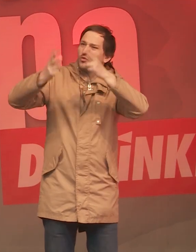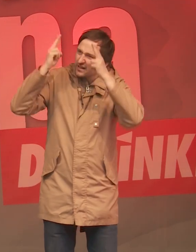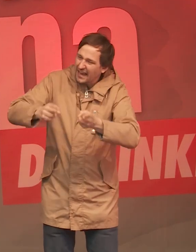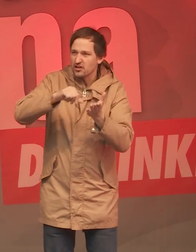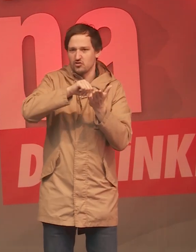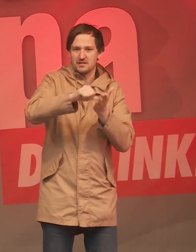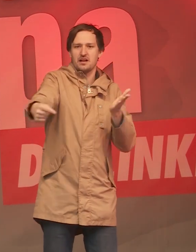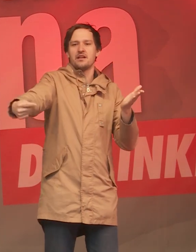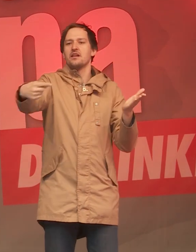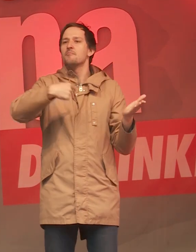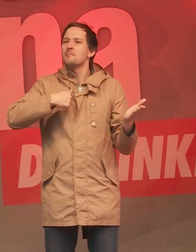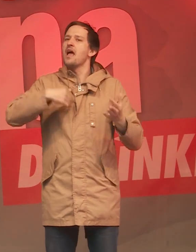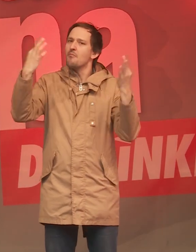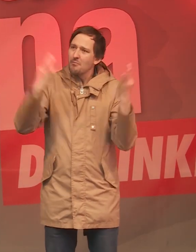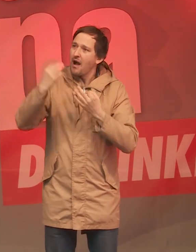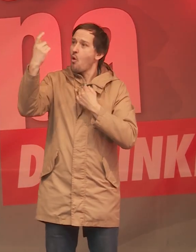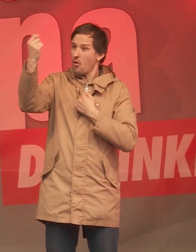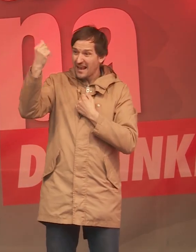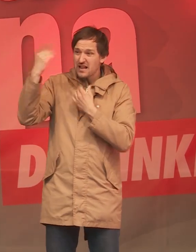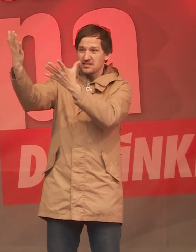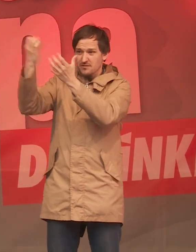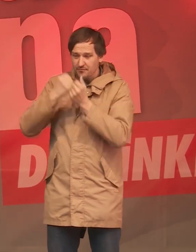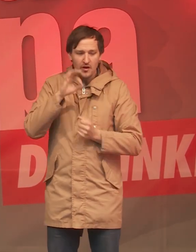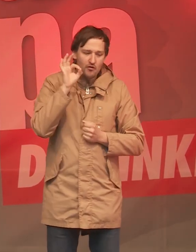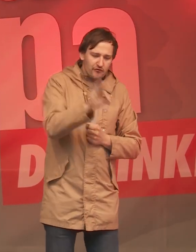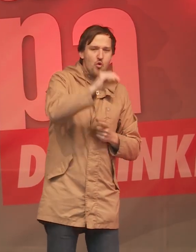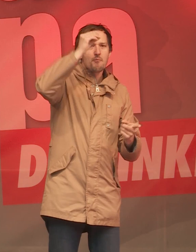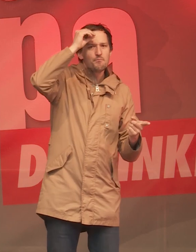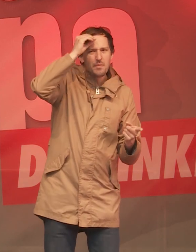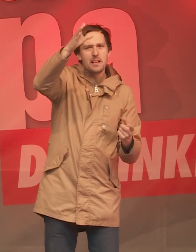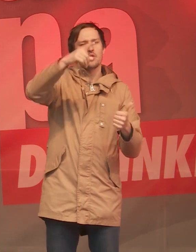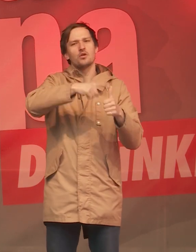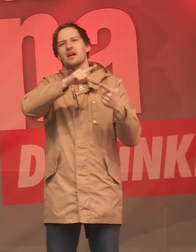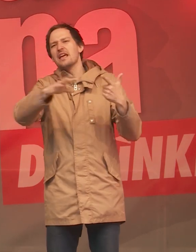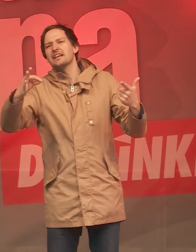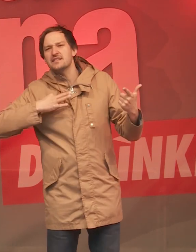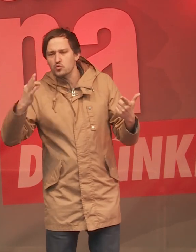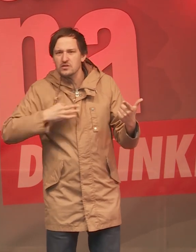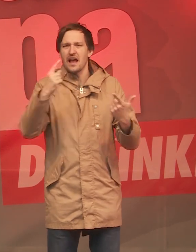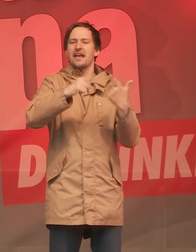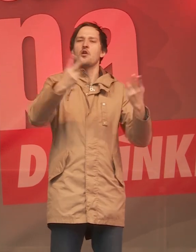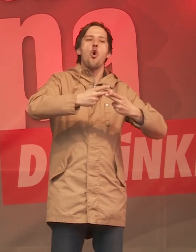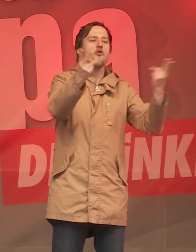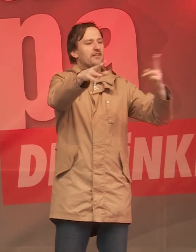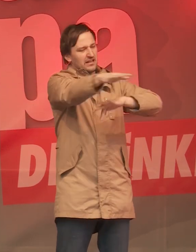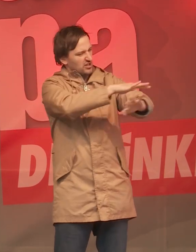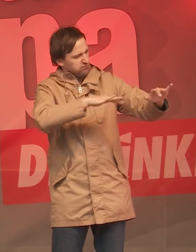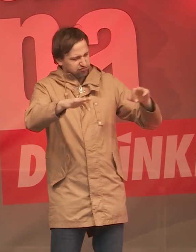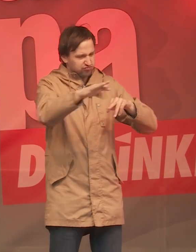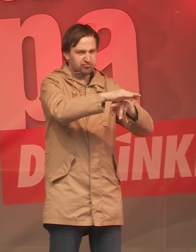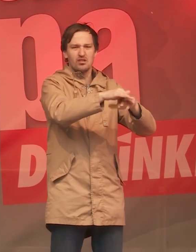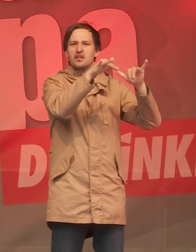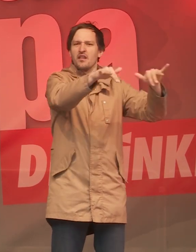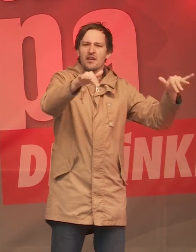haben. Wir brauchen dieses Geld, damit es in Bildung, Gesundheit, in Pflege, in öffentliche Daseinsvorsorge, in